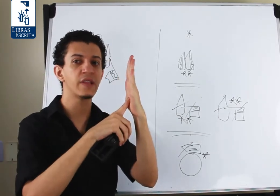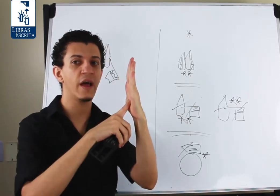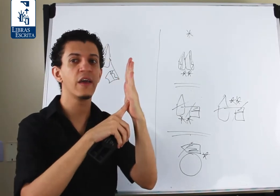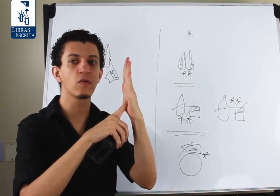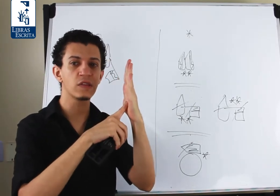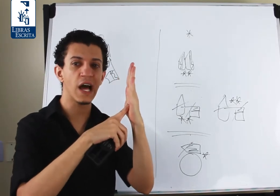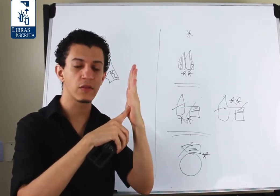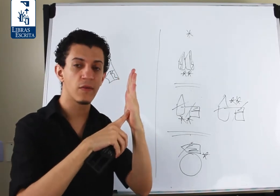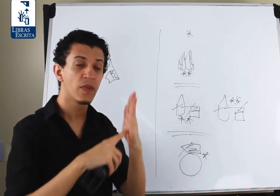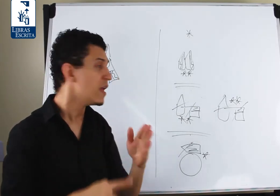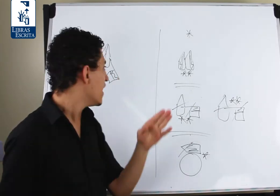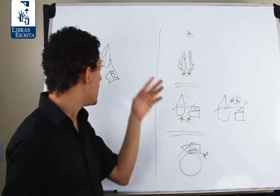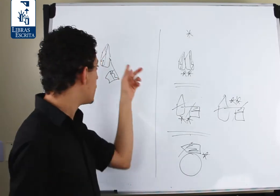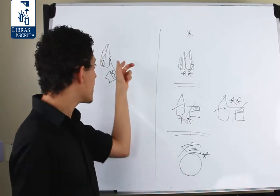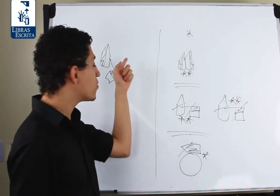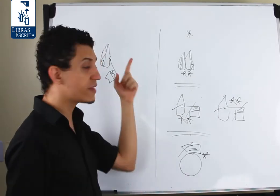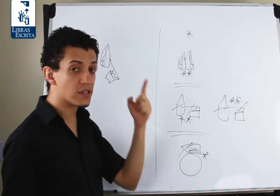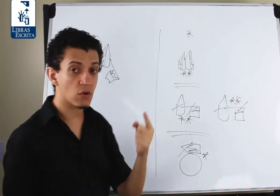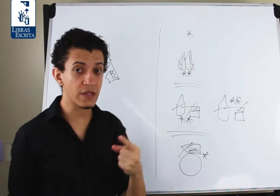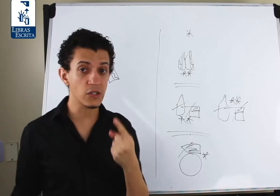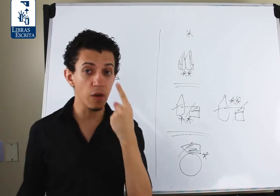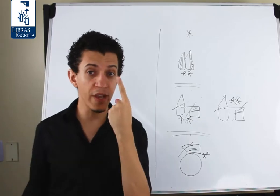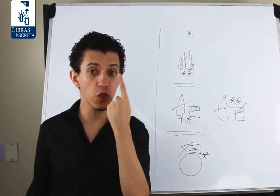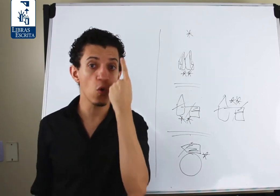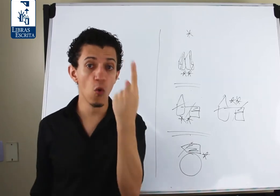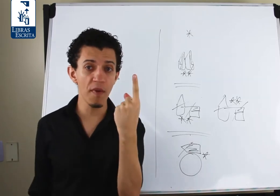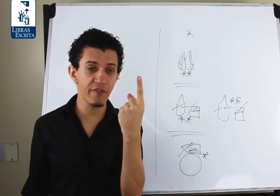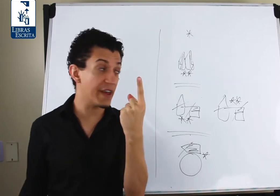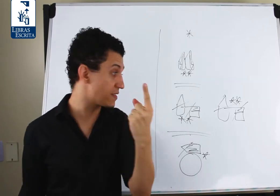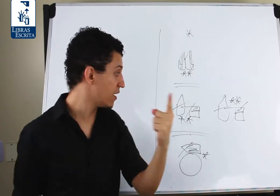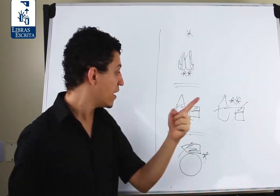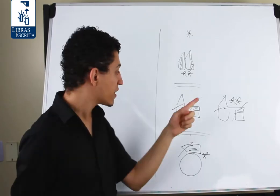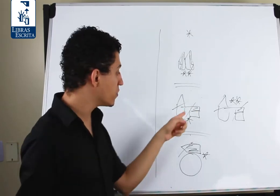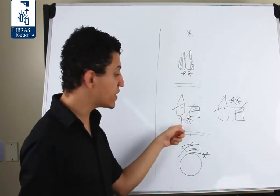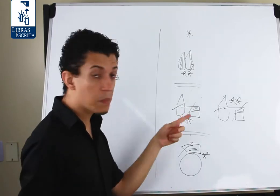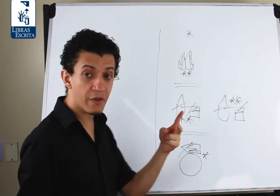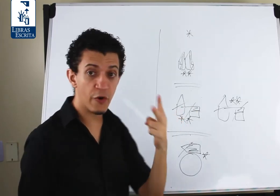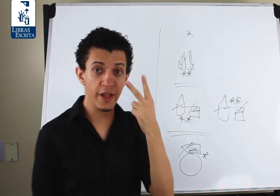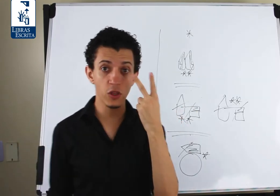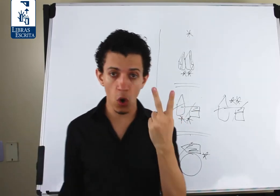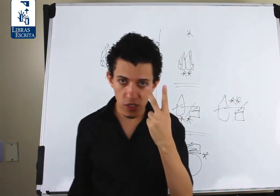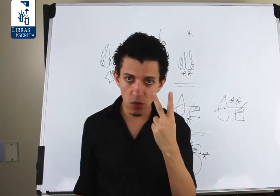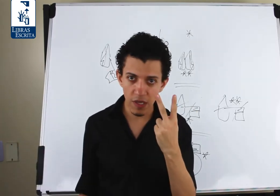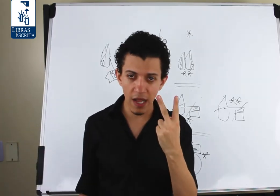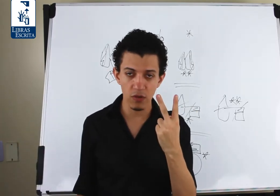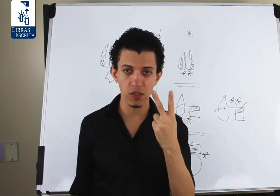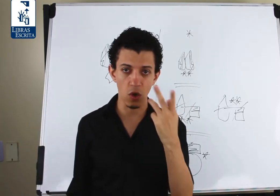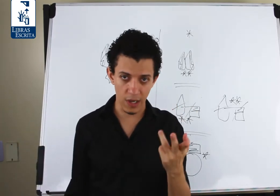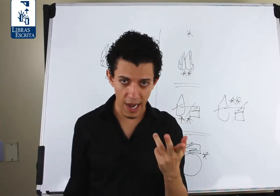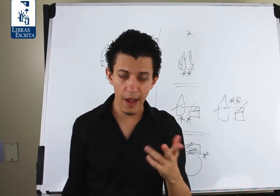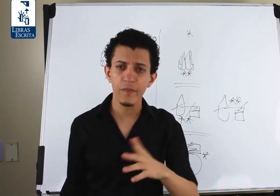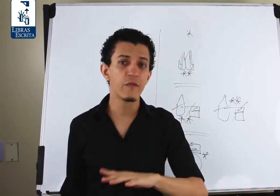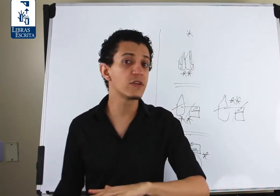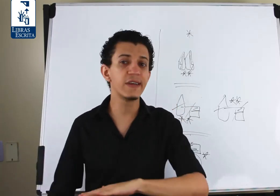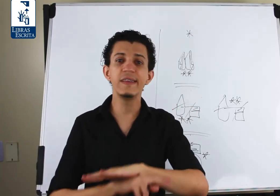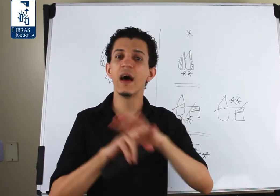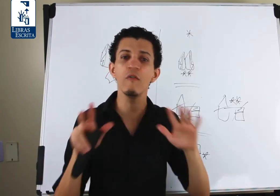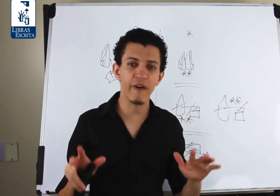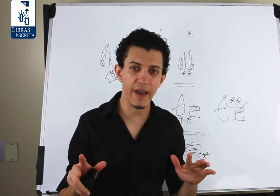está em contato. E porque acontece o contato somente uma vez. Então, sempre que forem dois contatos tocar, você não vai